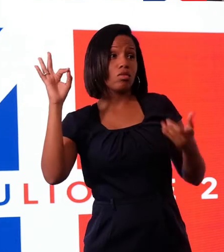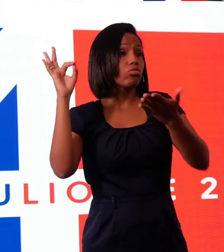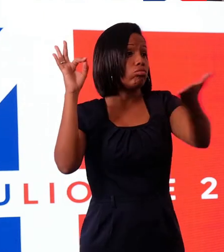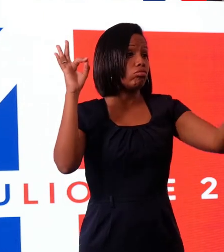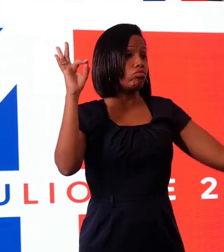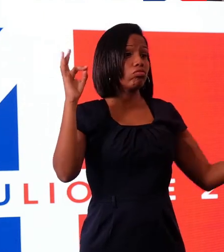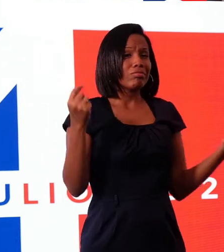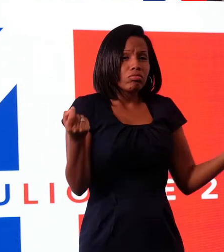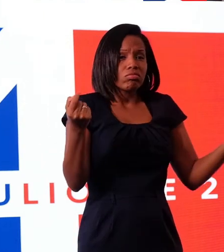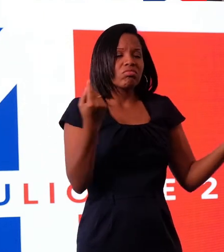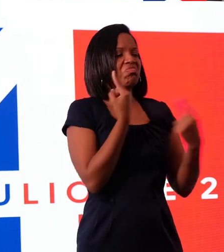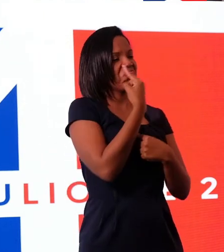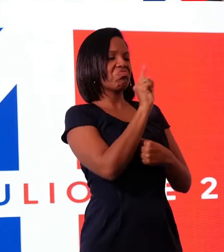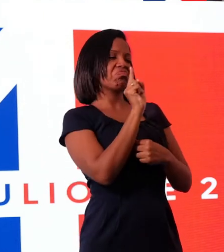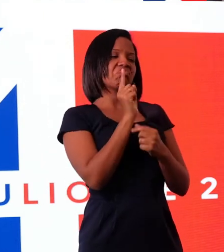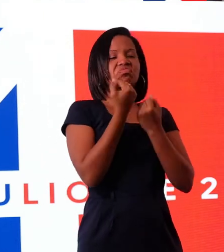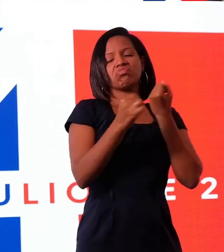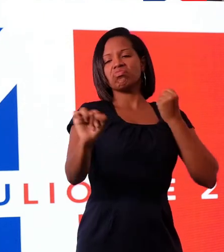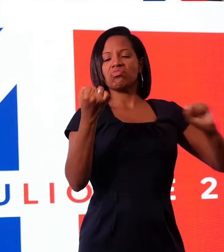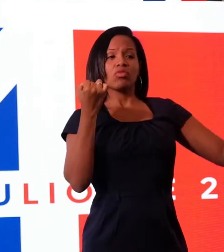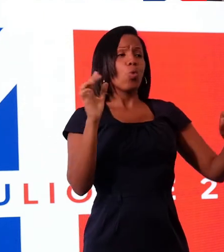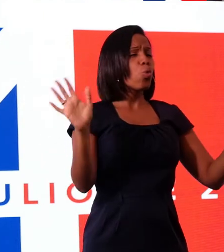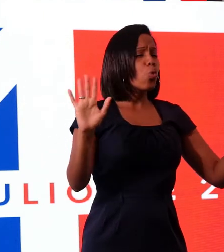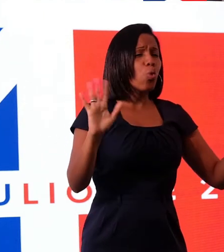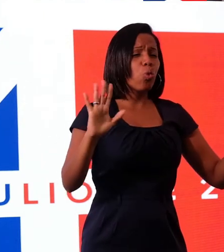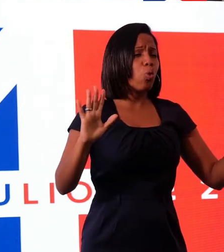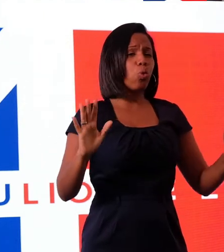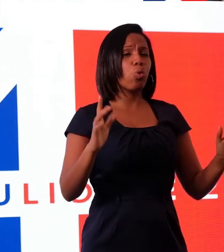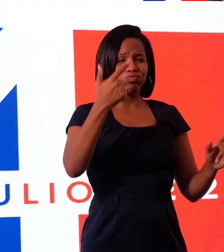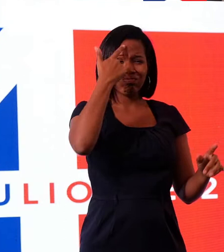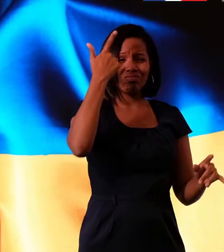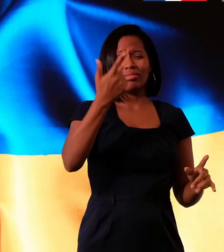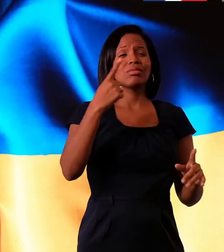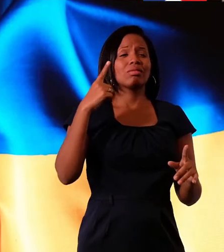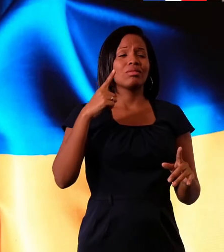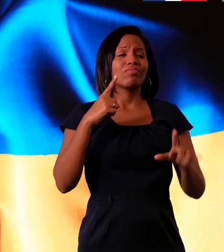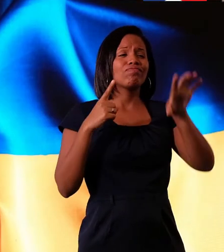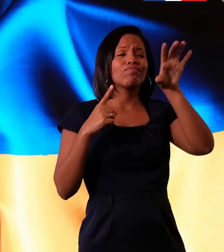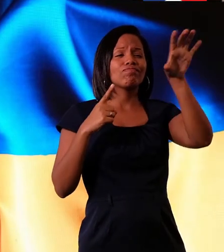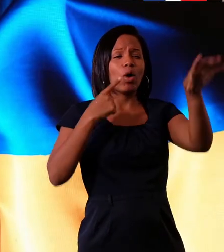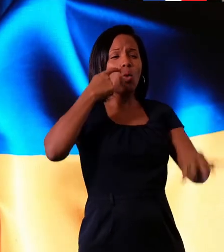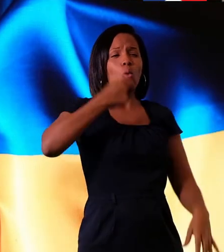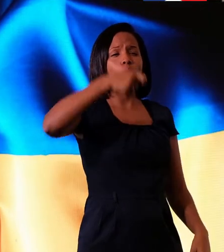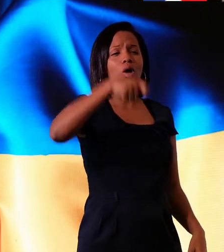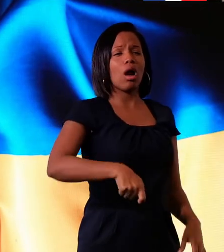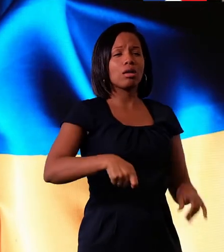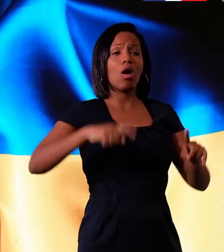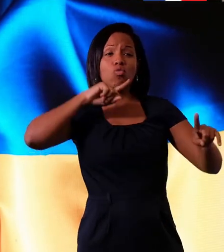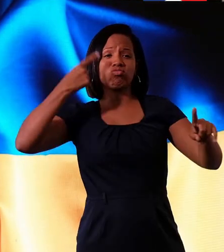permanecer indiferentes frente a la agresión rusa en contra de Ucrania.